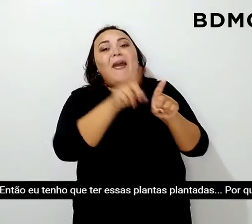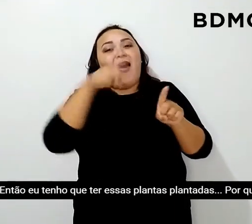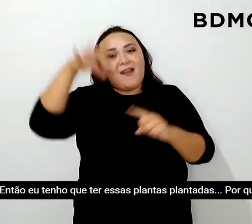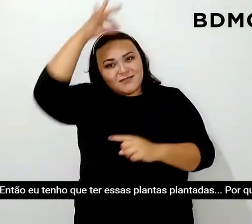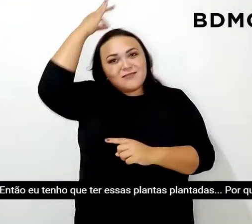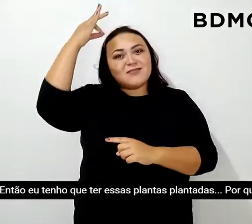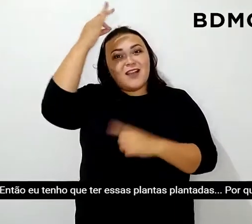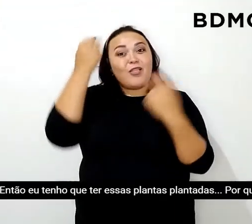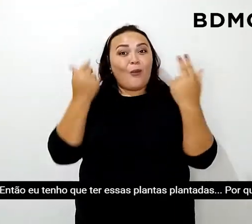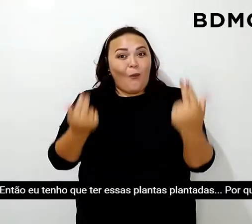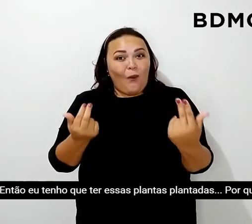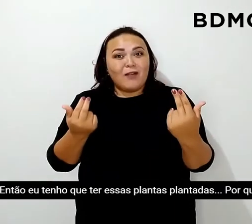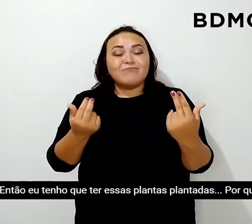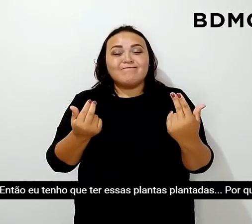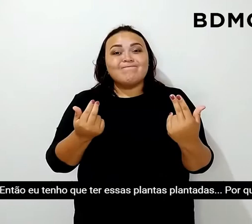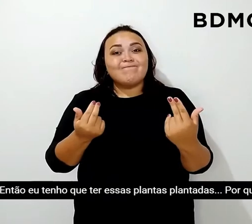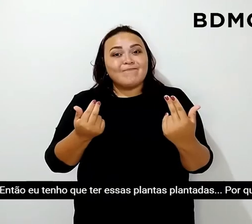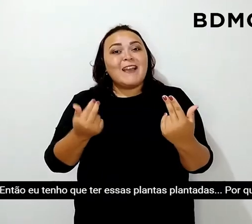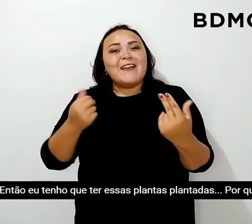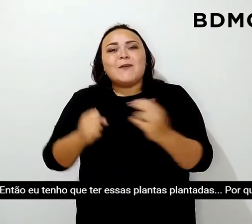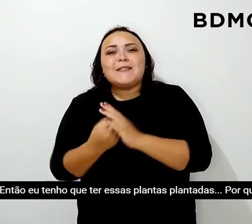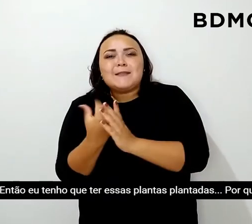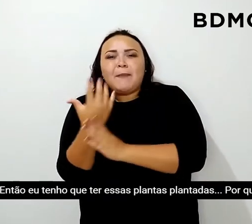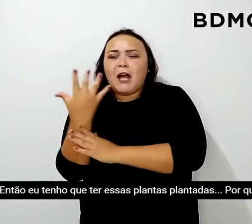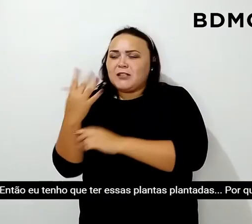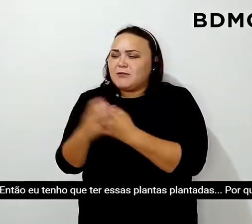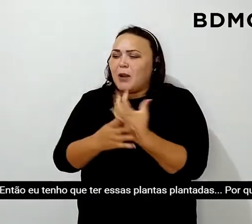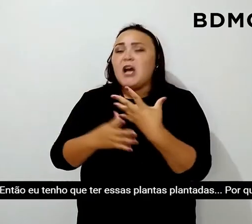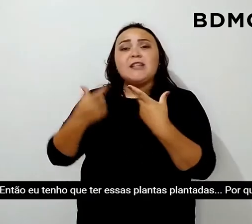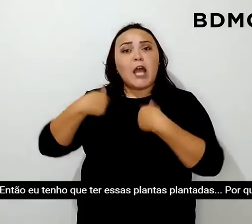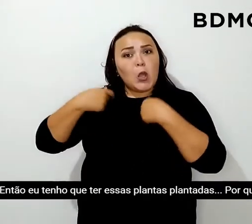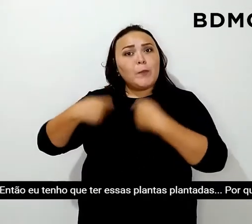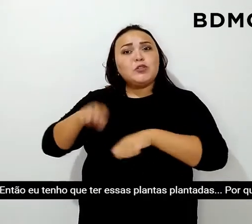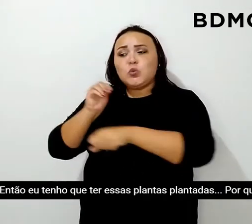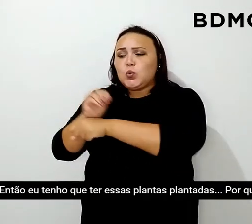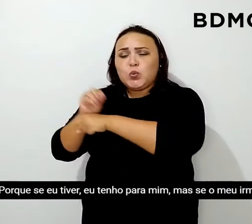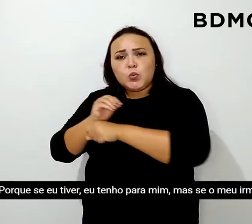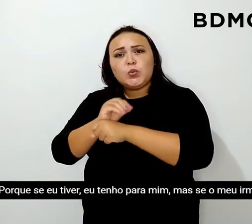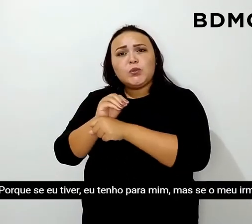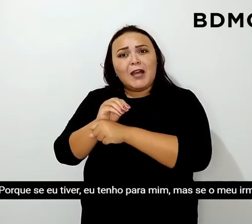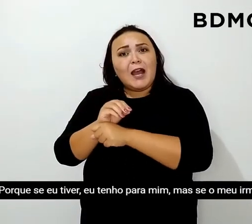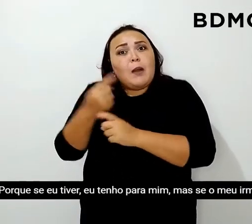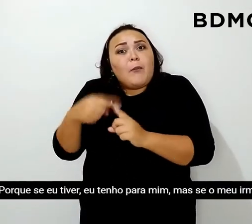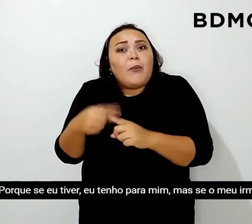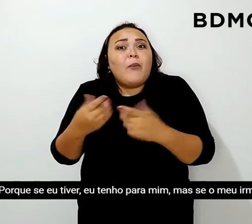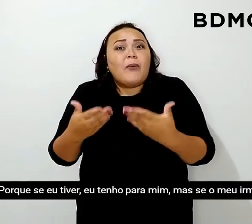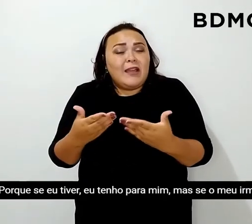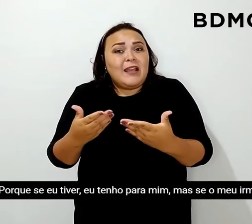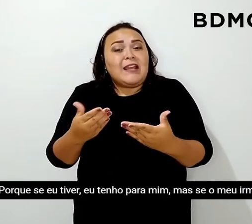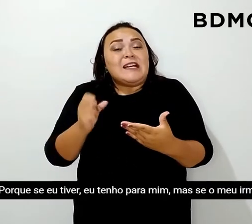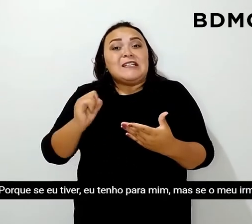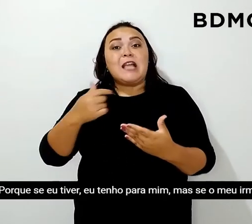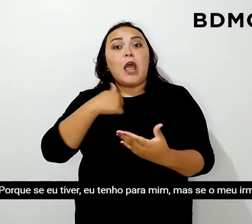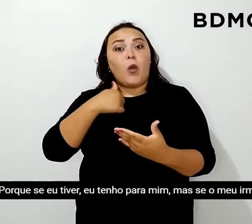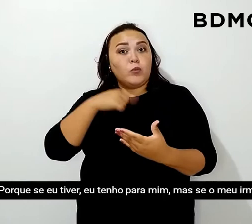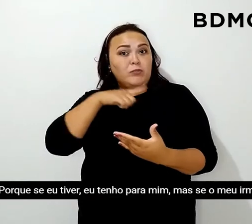Então, eu tenho que ter essas plantas plantadas. Por quê? Porque se eu